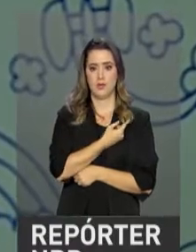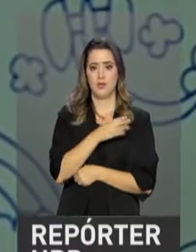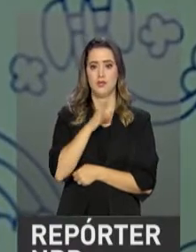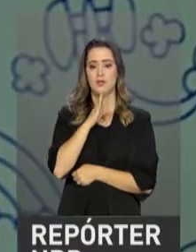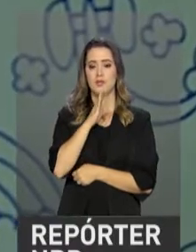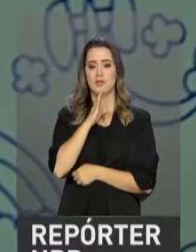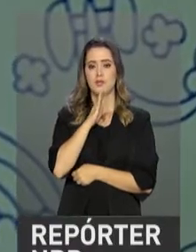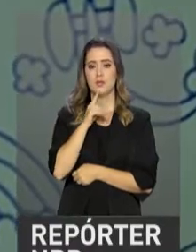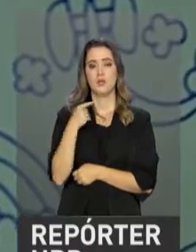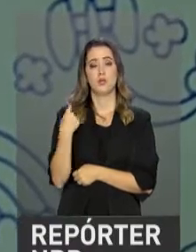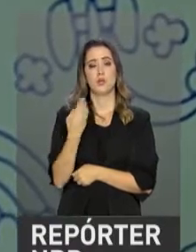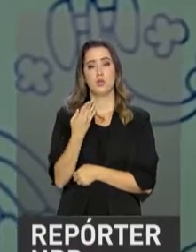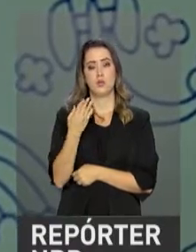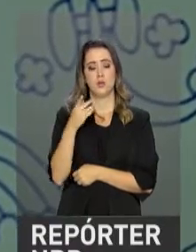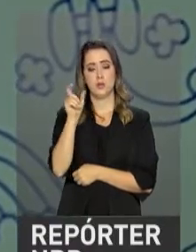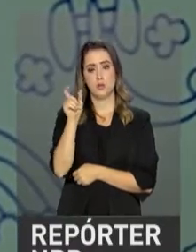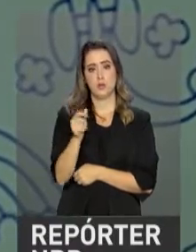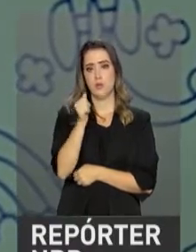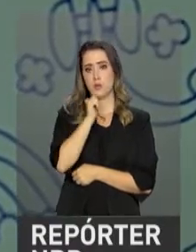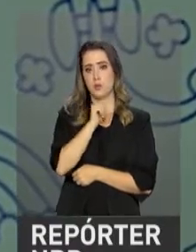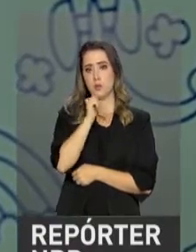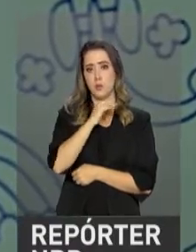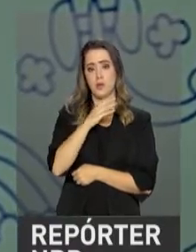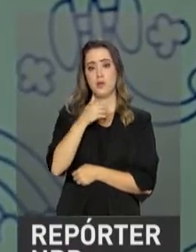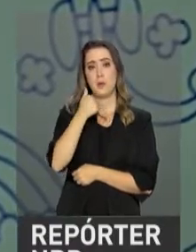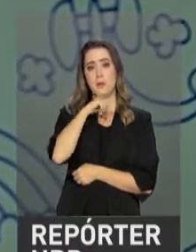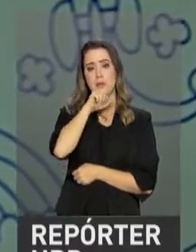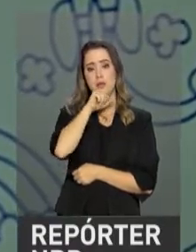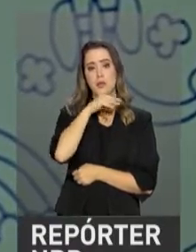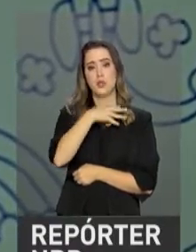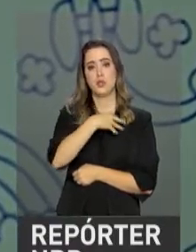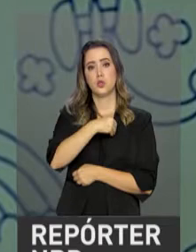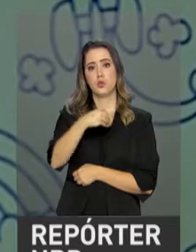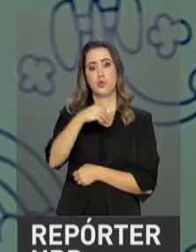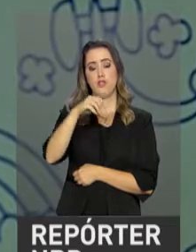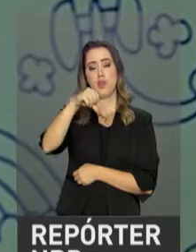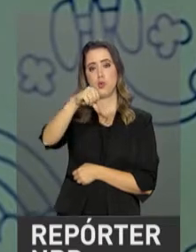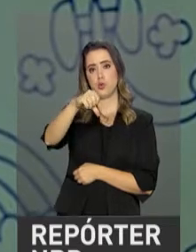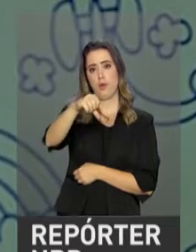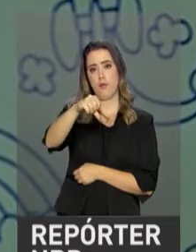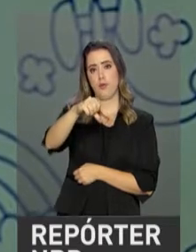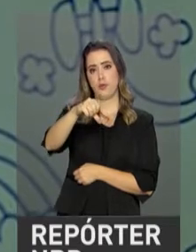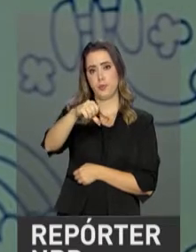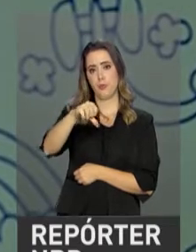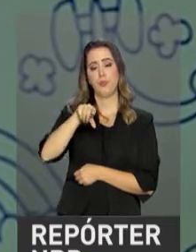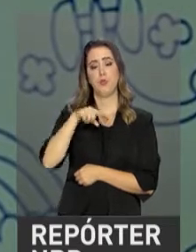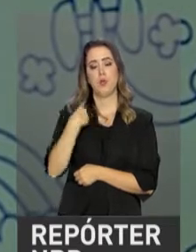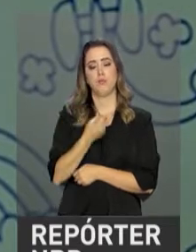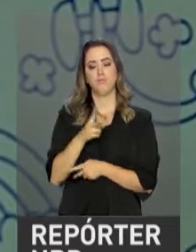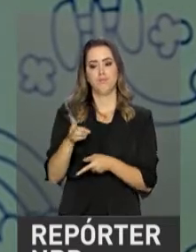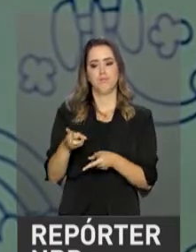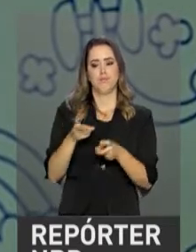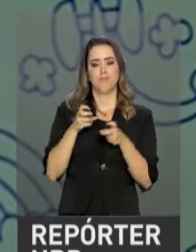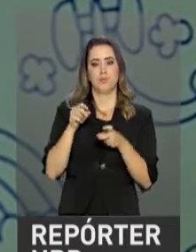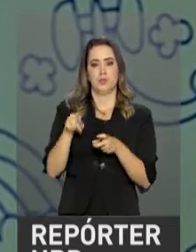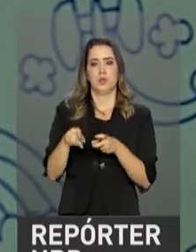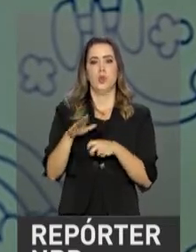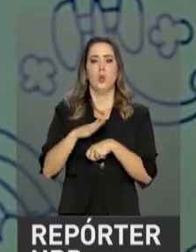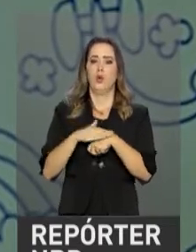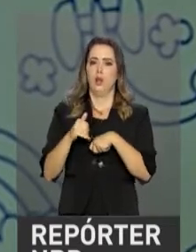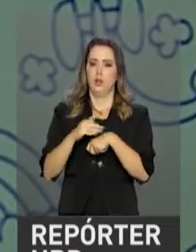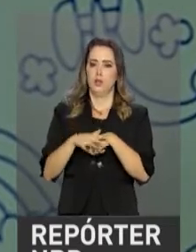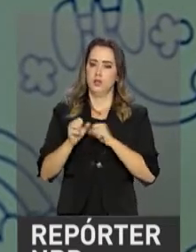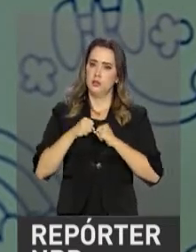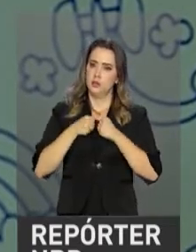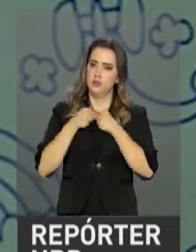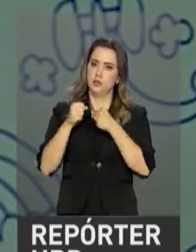a senhora Erenilza, que é mãe de nove filhos, entre eles a pequena Bianca. E nós vimos de perto o carinho e